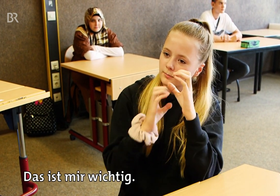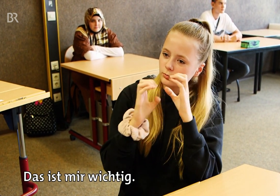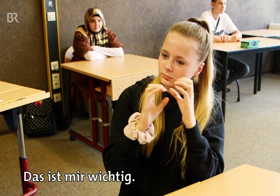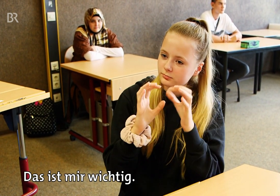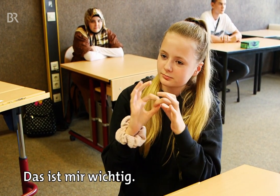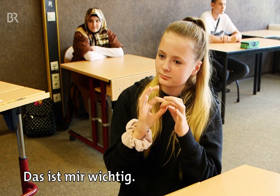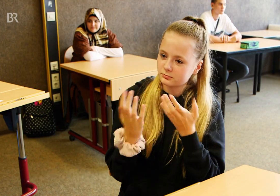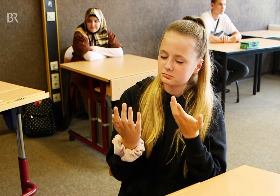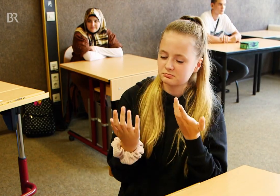ist mir wichtig.